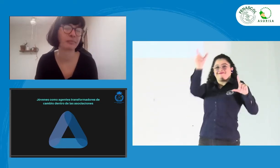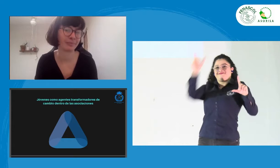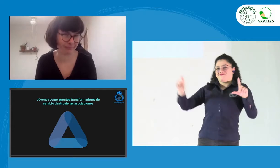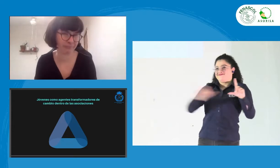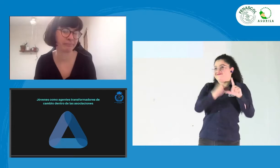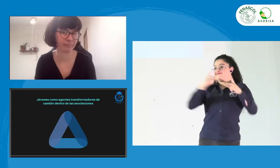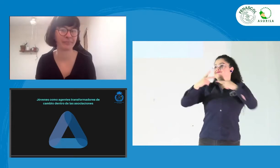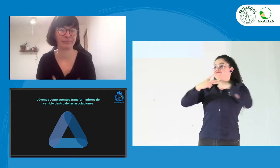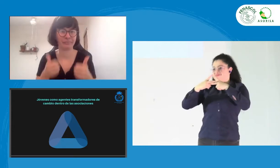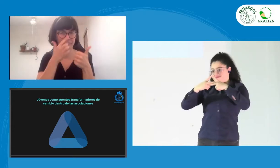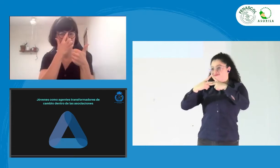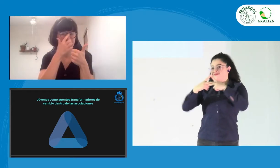es así o no.